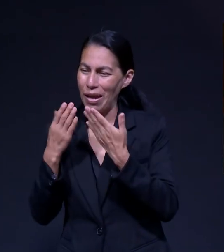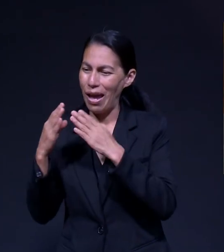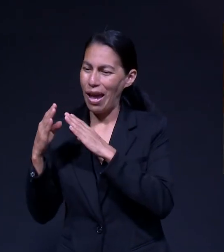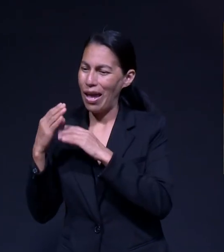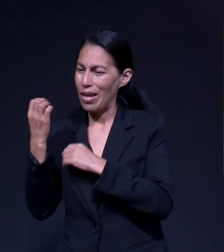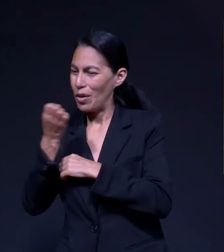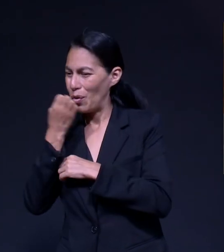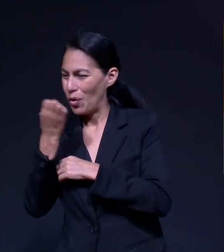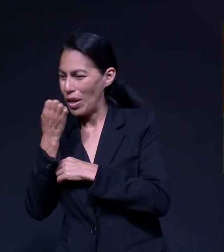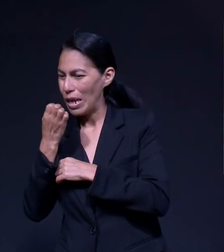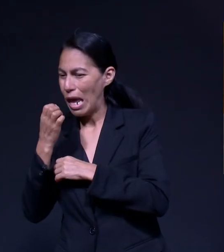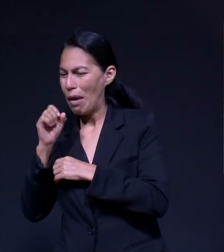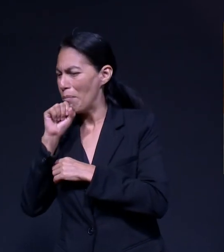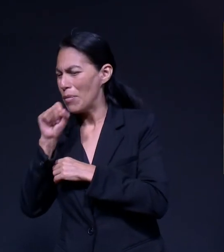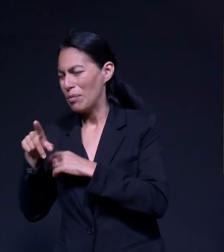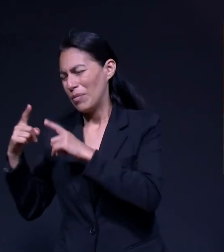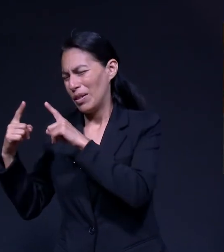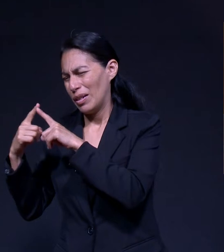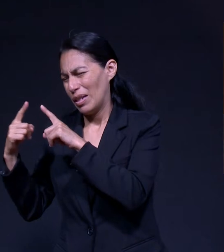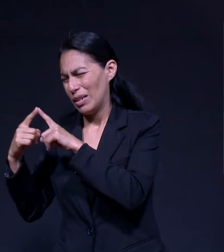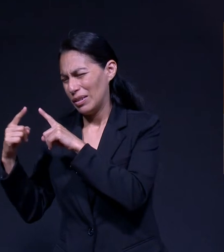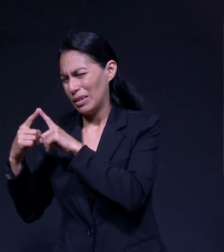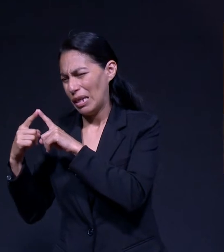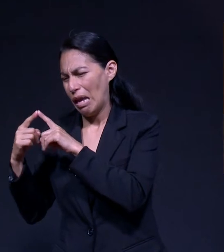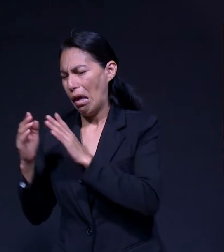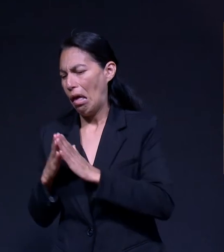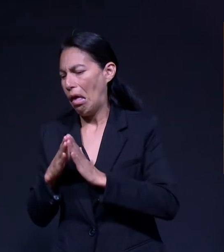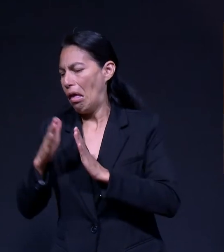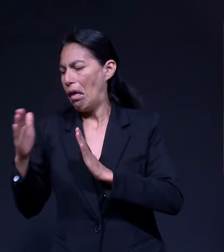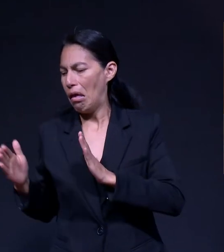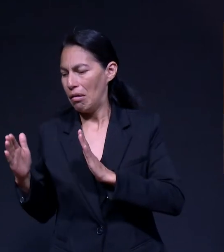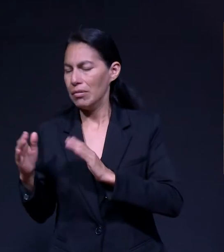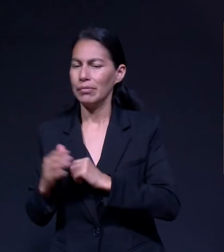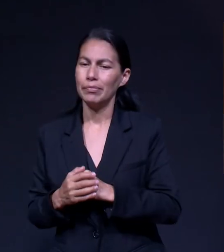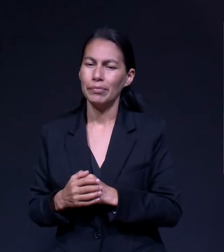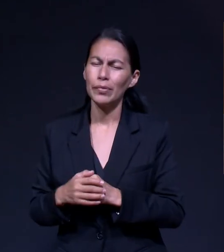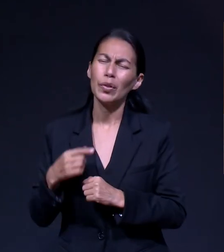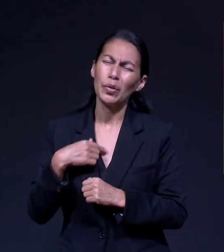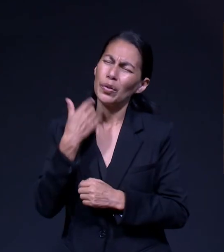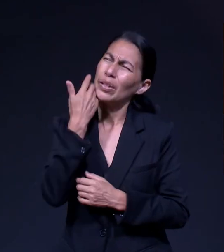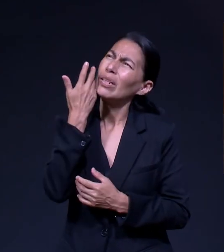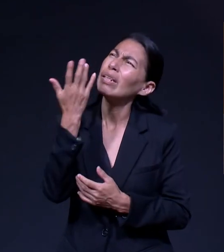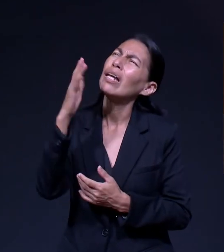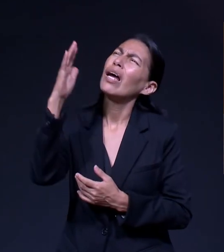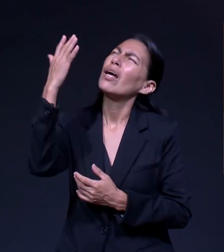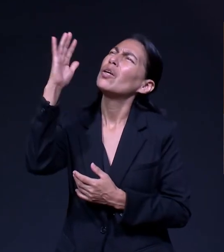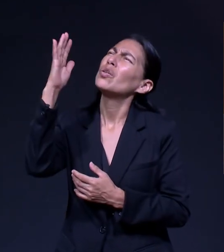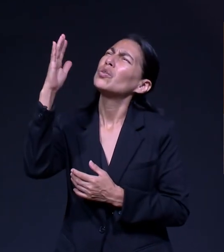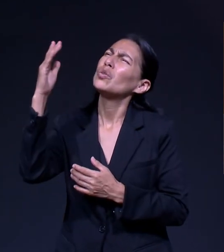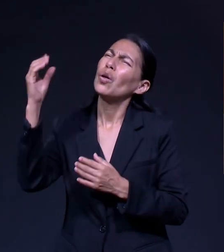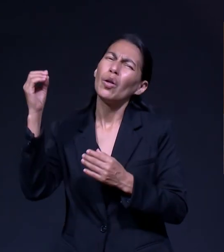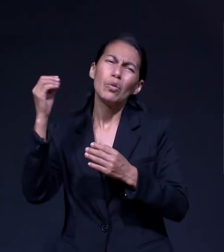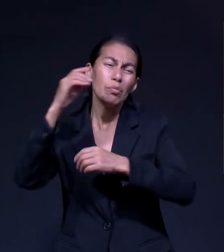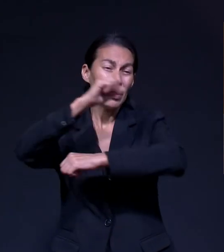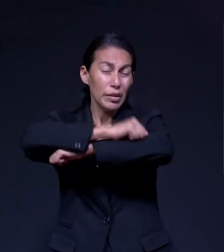por logística Le dijo Me gustaría que en la casa pudiese entrar sol Cómo me encantaría que